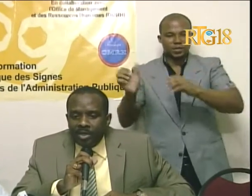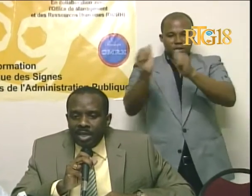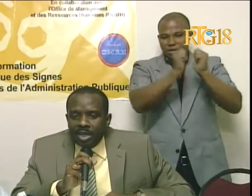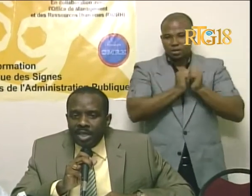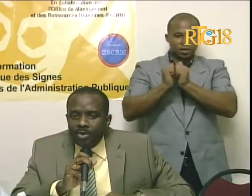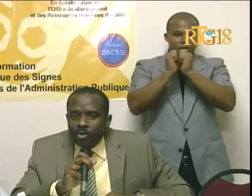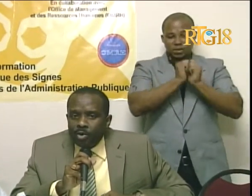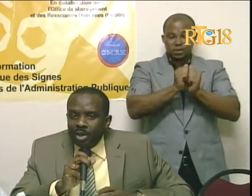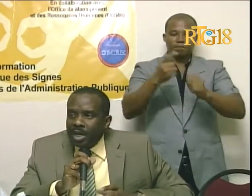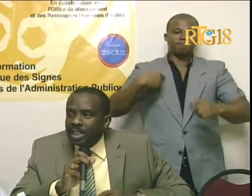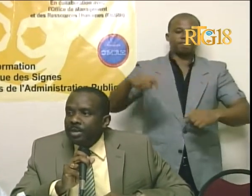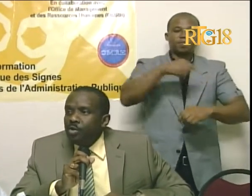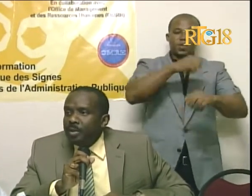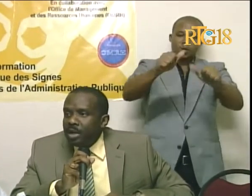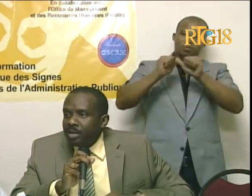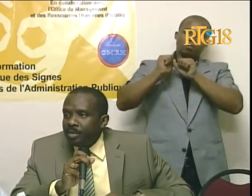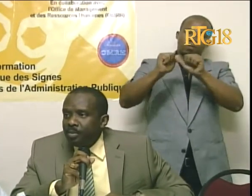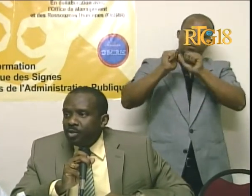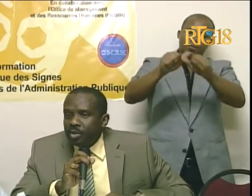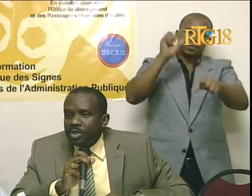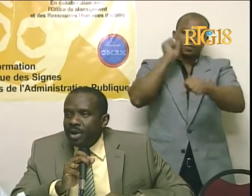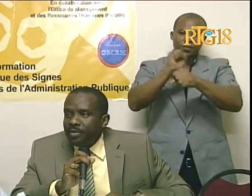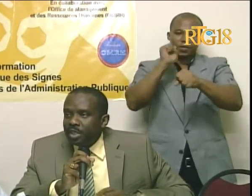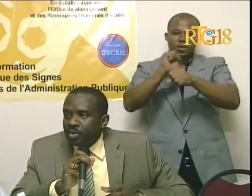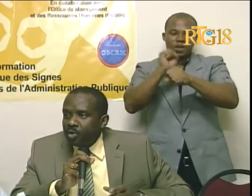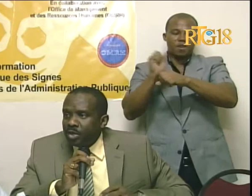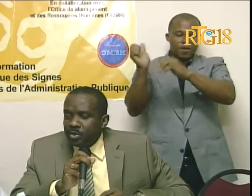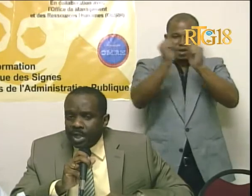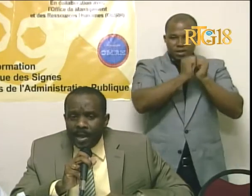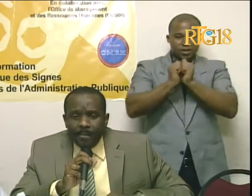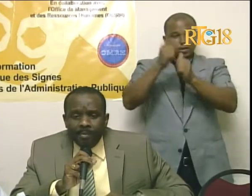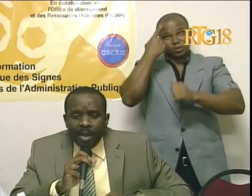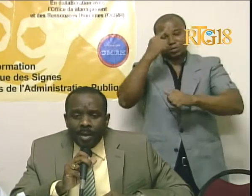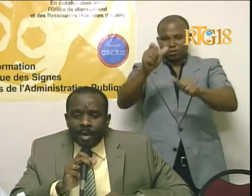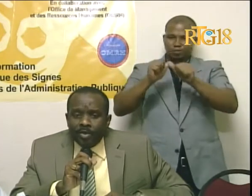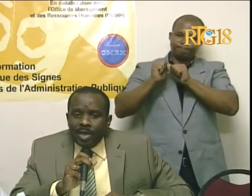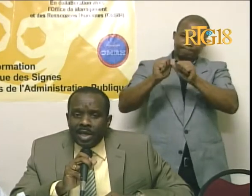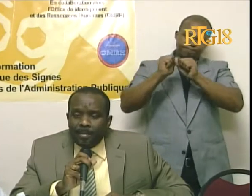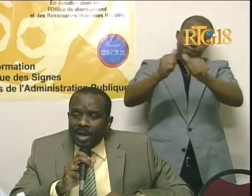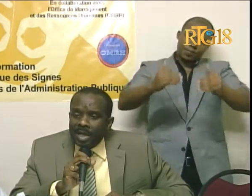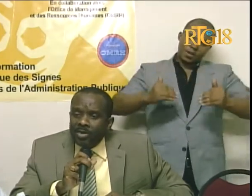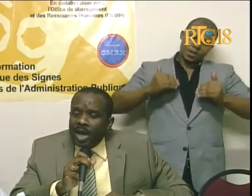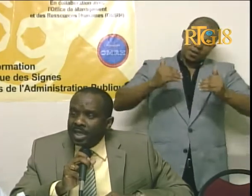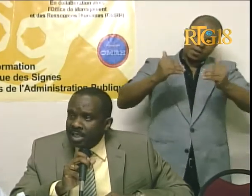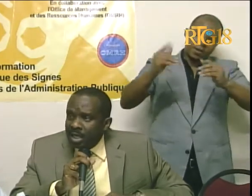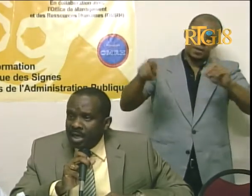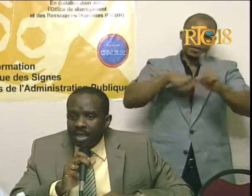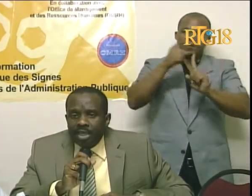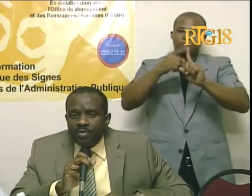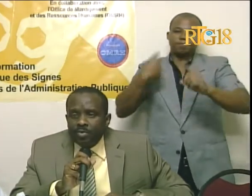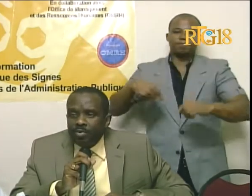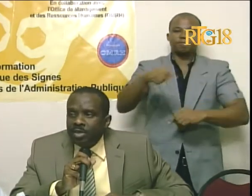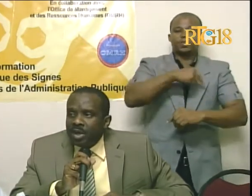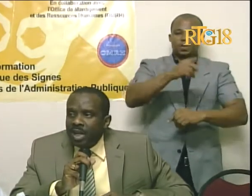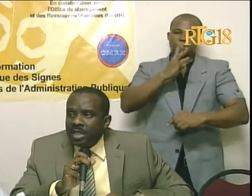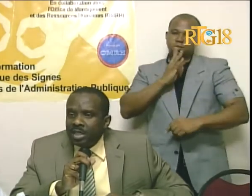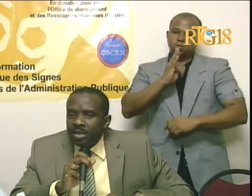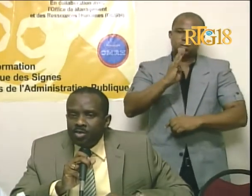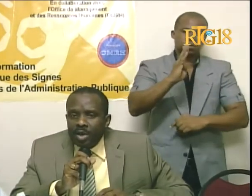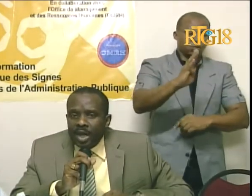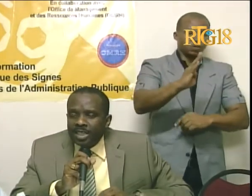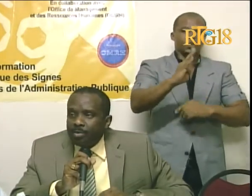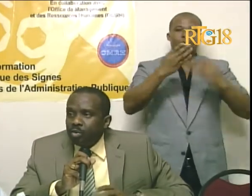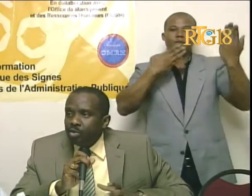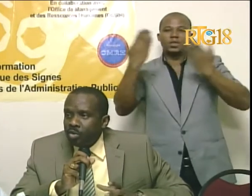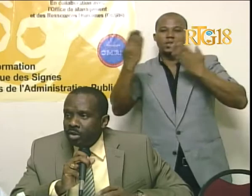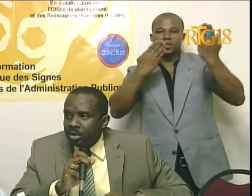koken patenariya, se on koken engagement nou pran, pou nou kontinu an avansi sou kesyon sa. Paske lè nap palè de akse a servis publik de kalite,